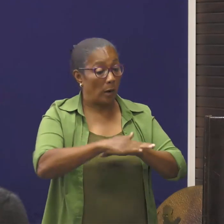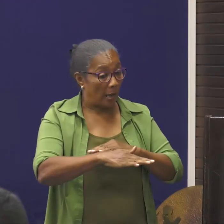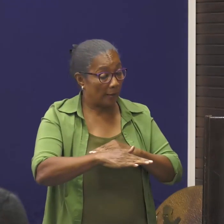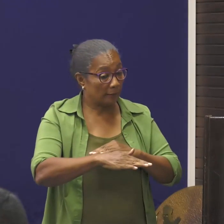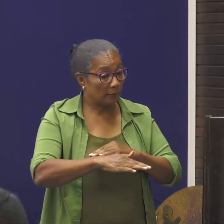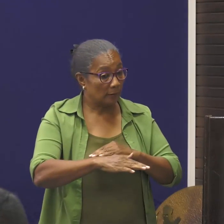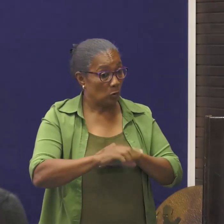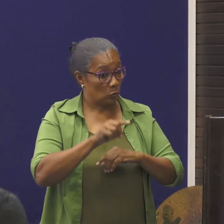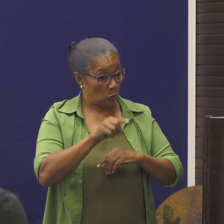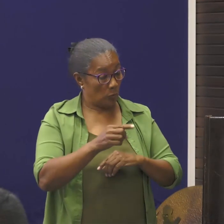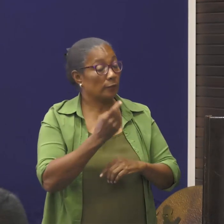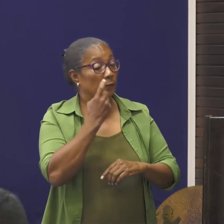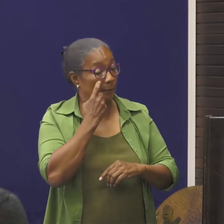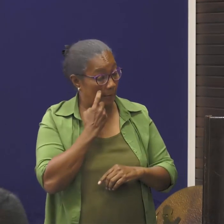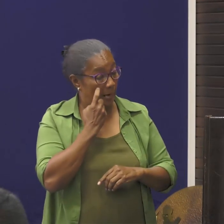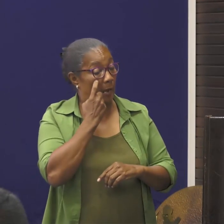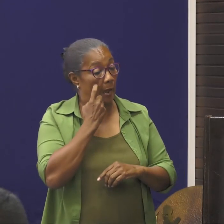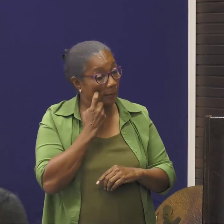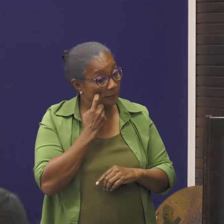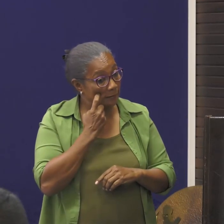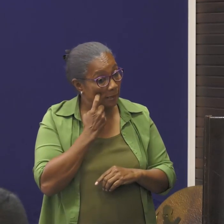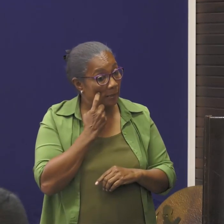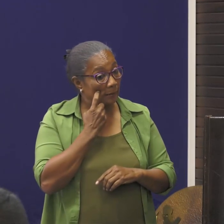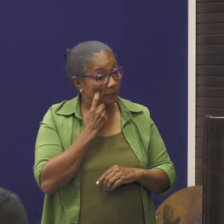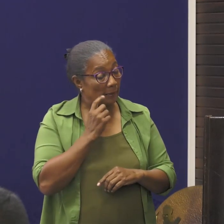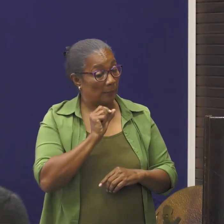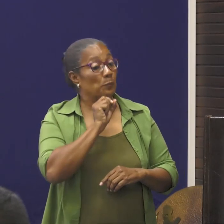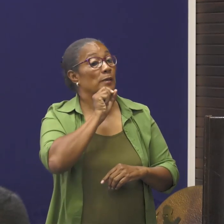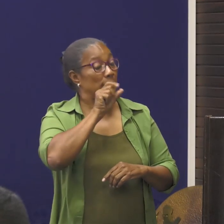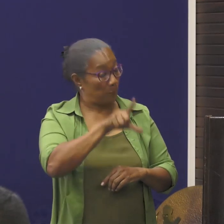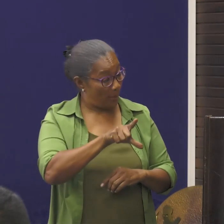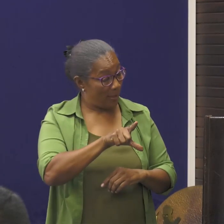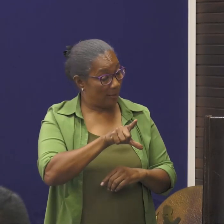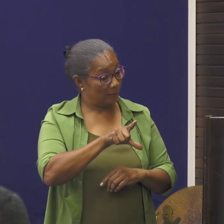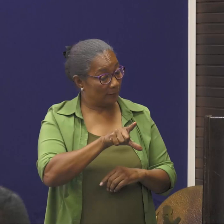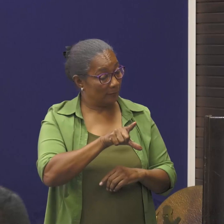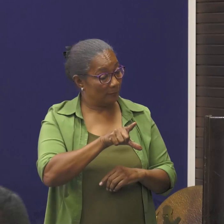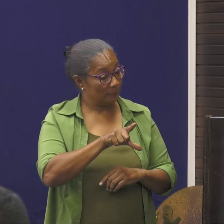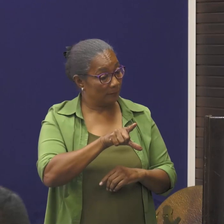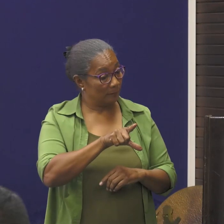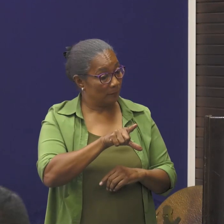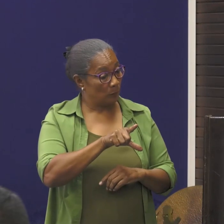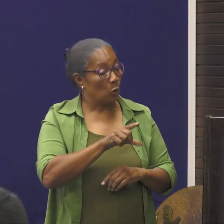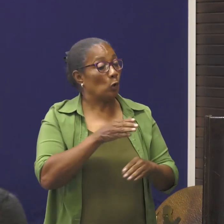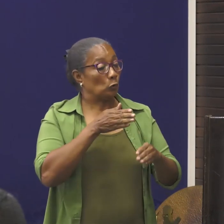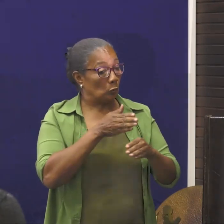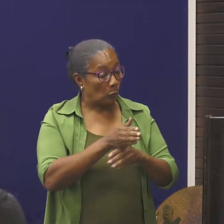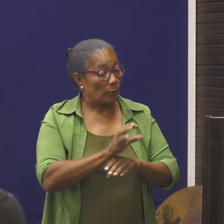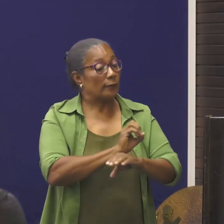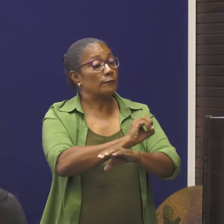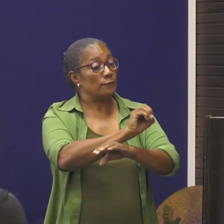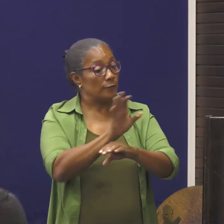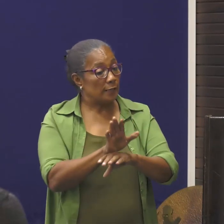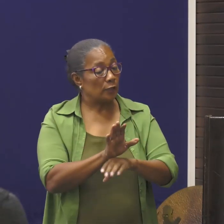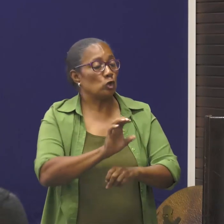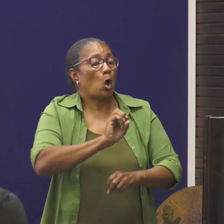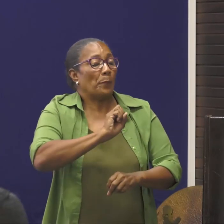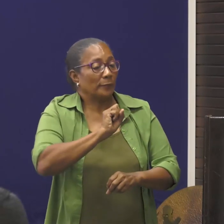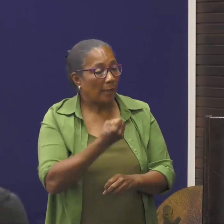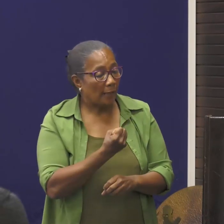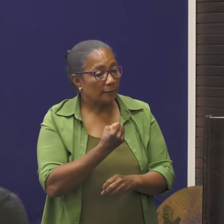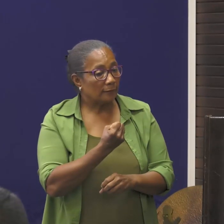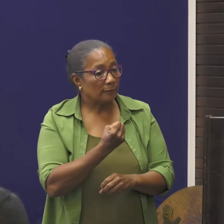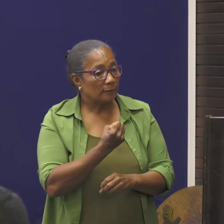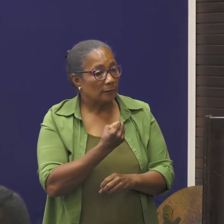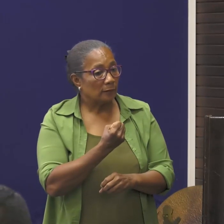de kans, dat u besmet bent, geraakt, door het virus, vanwege het